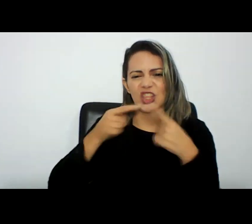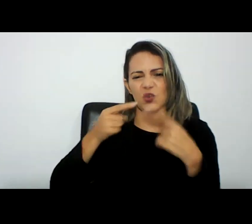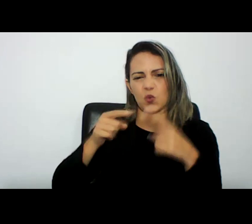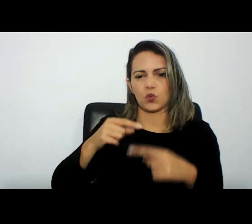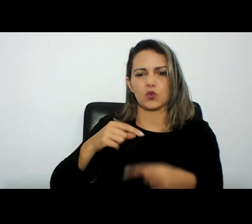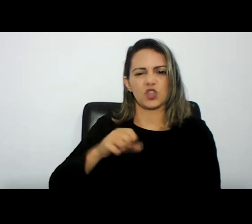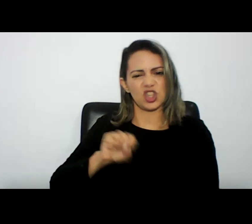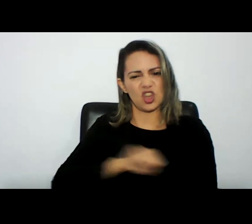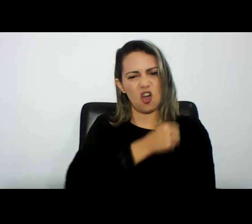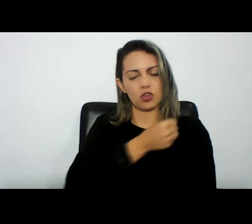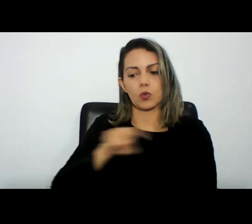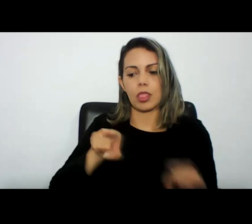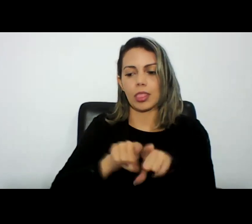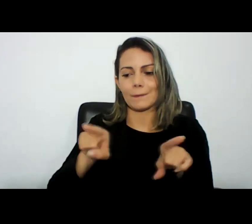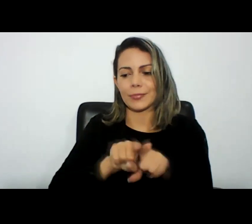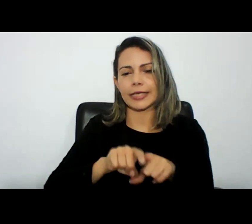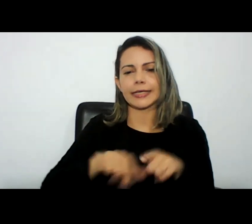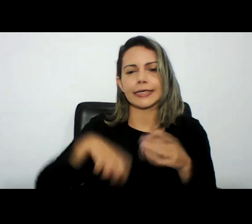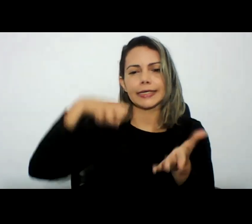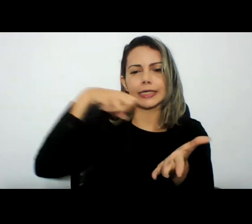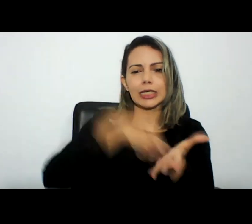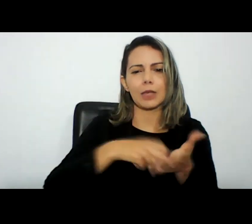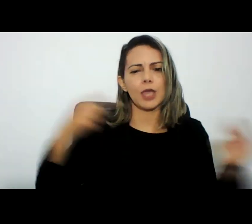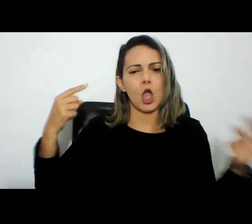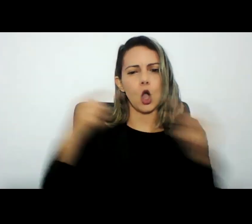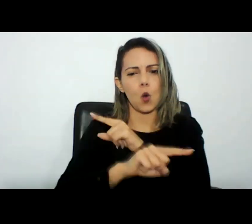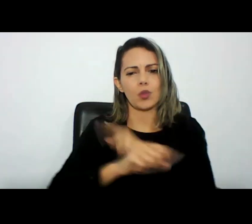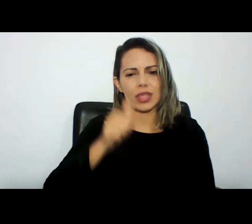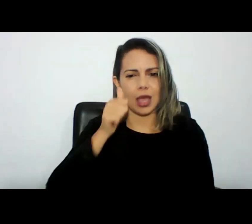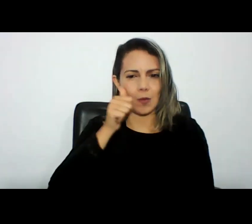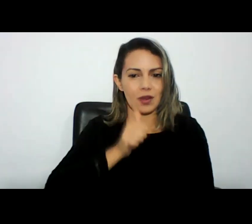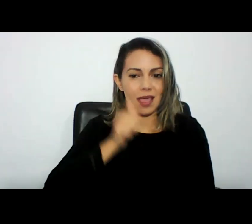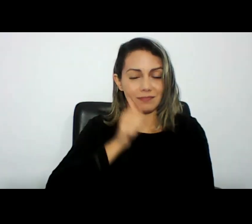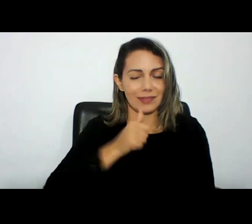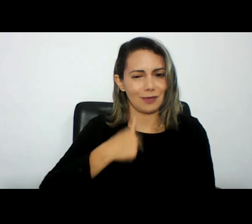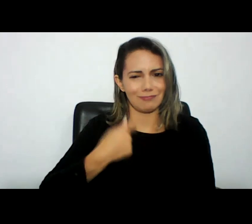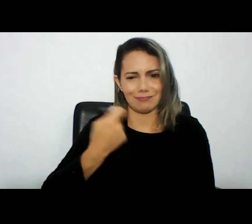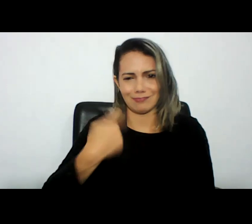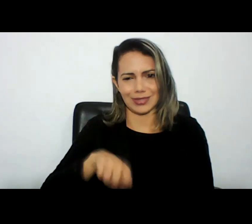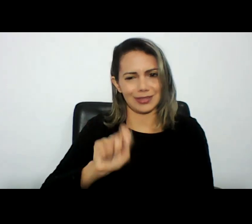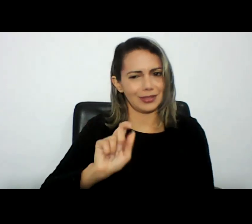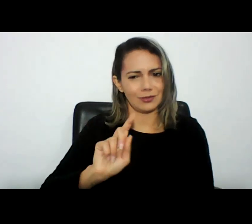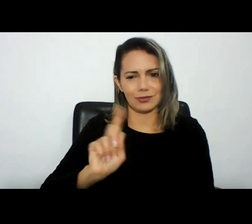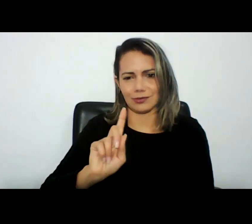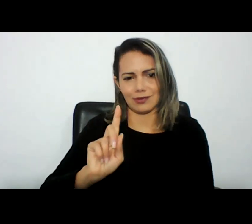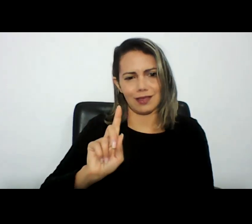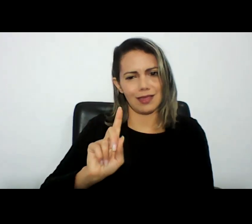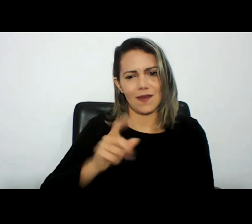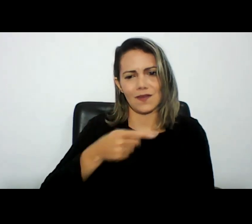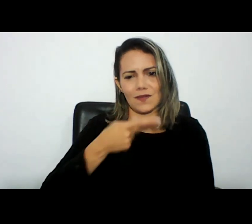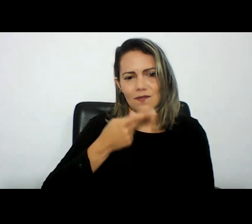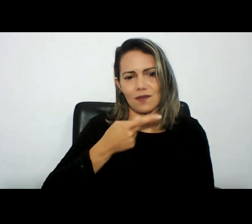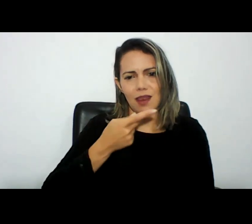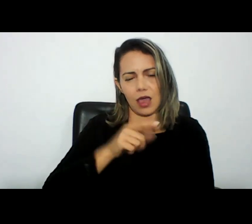cresceram 80% eu não preciso lembrá-los que como a doutora Ivana